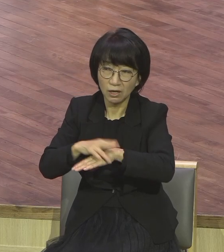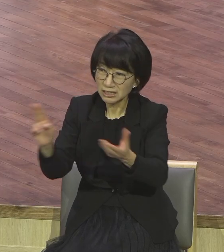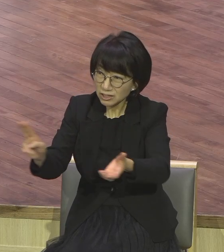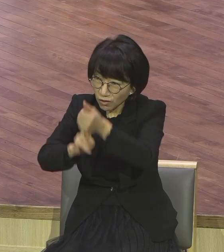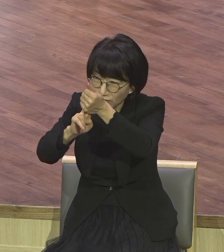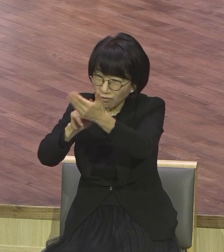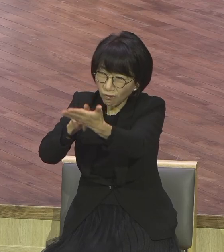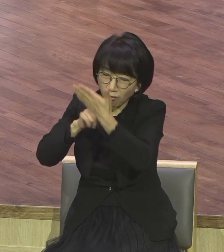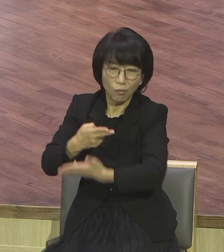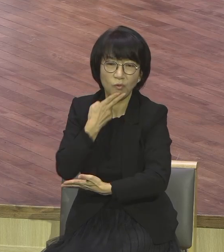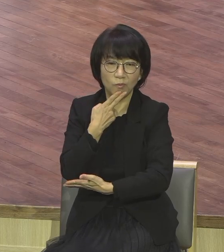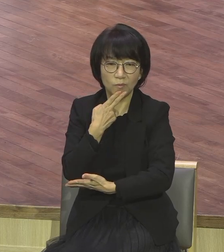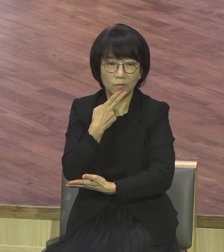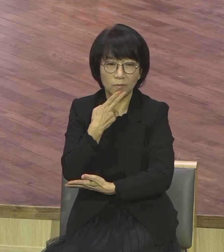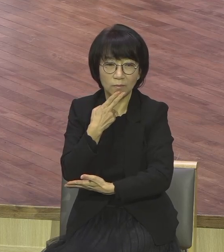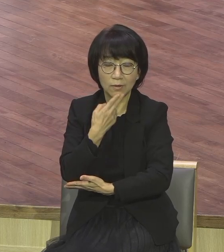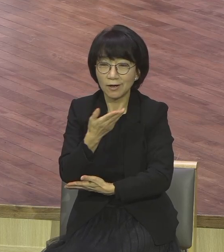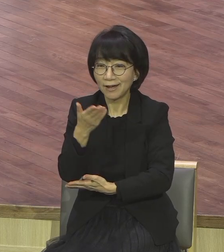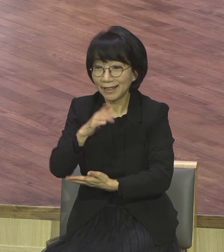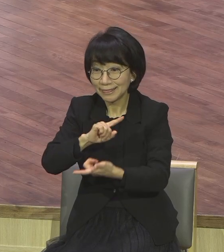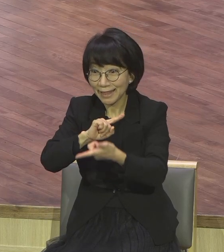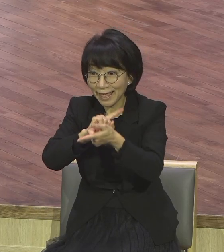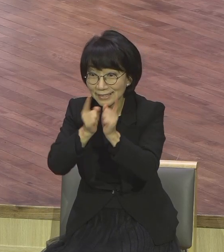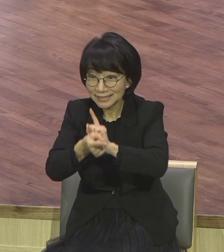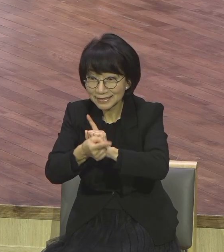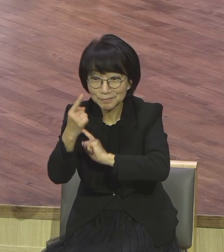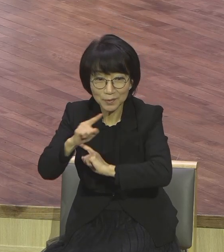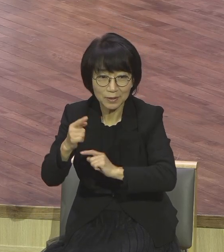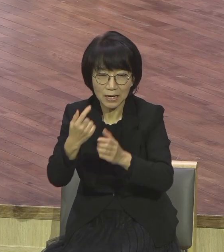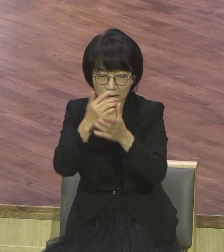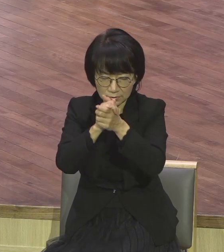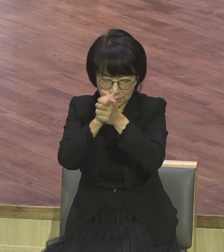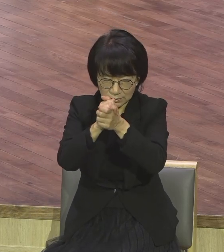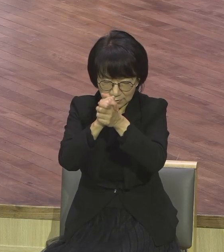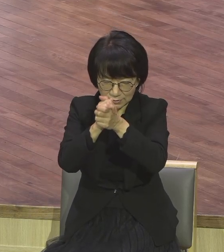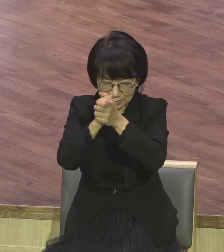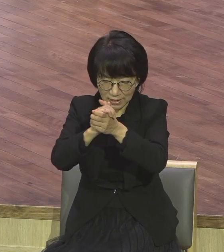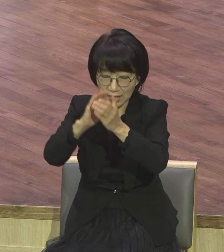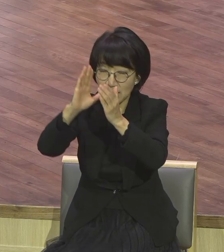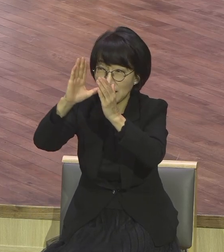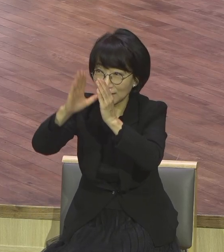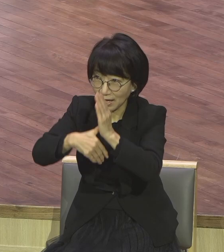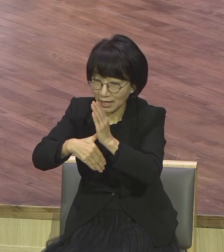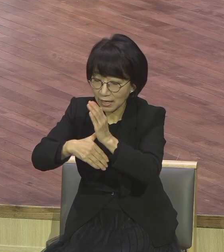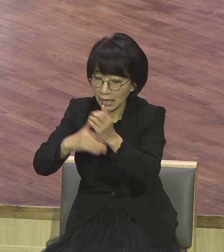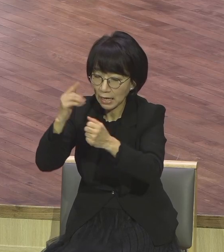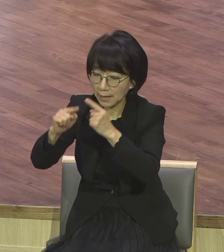않았다 대신 기도하면 말씀대로 살 수 있는 힘을 주셨다